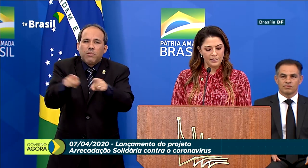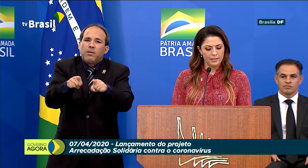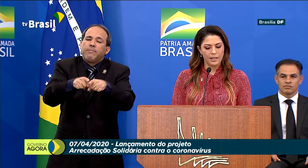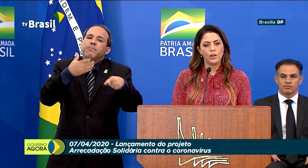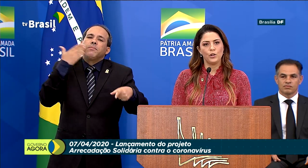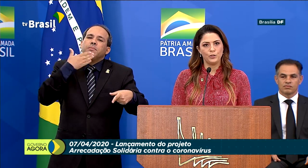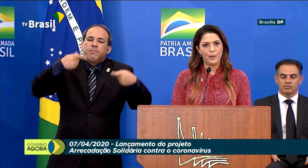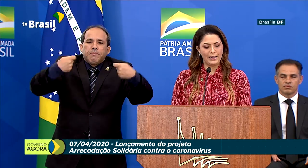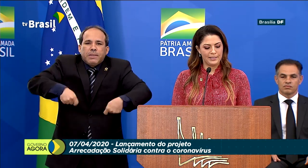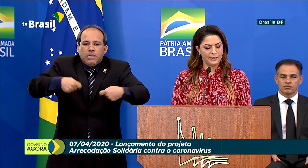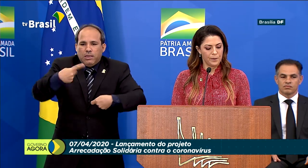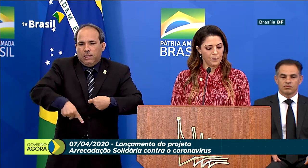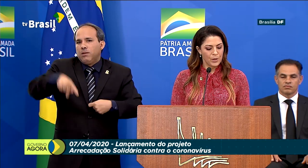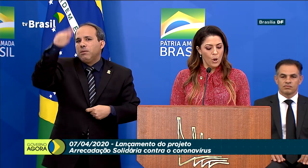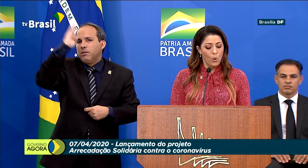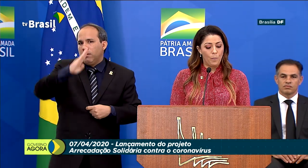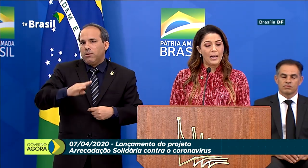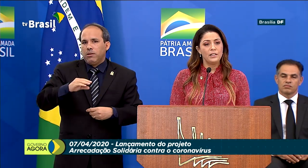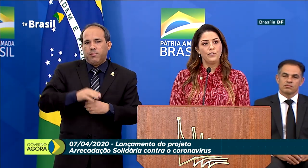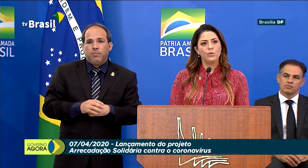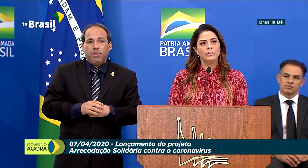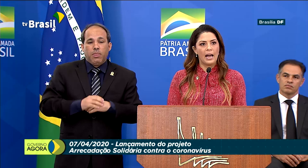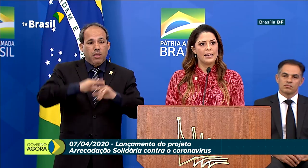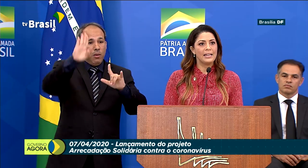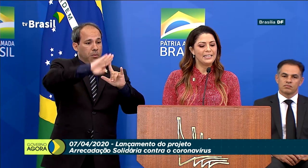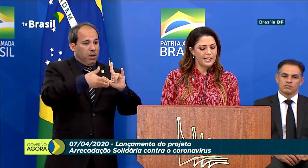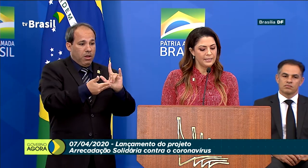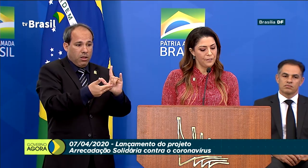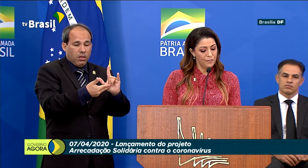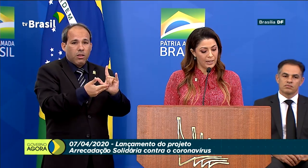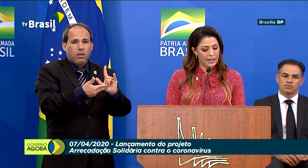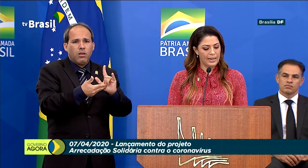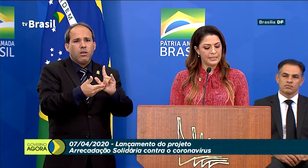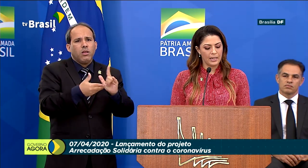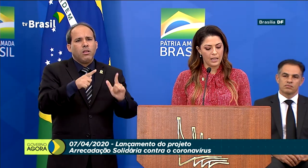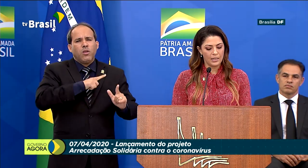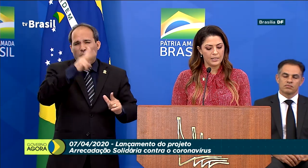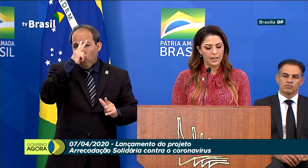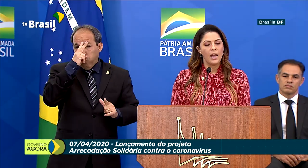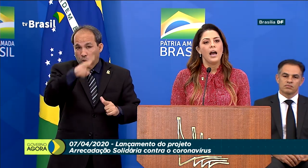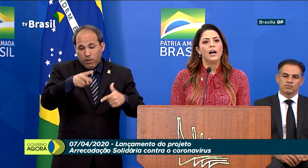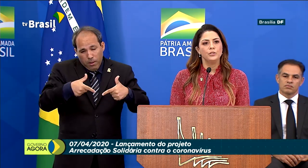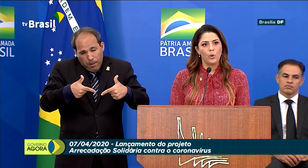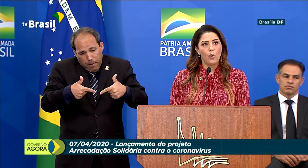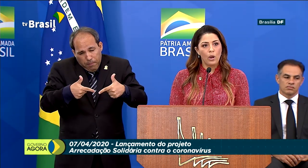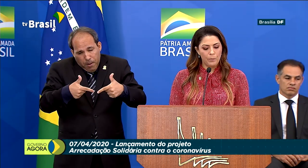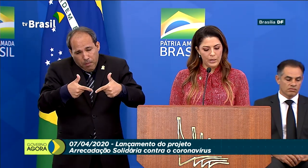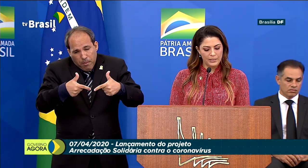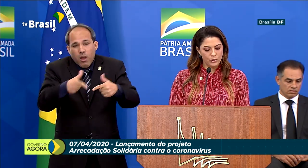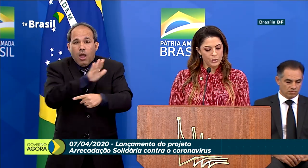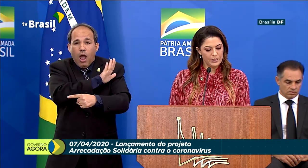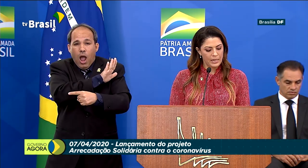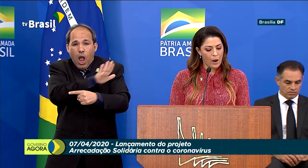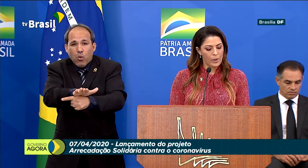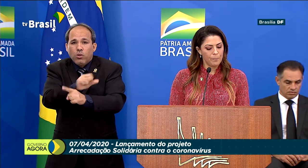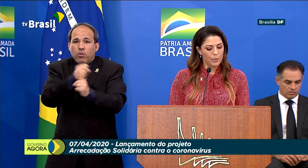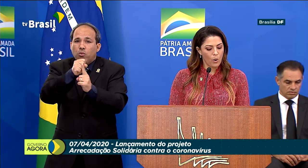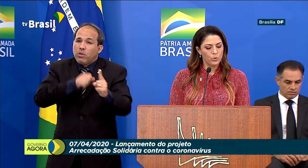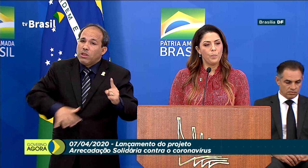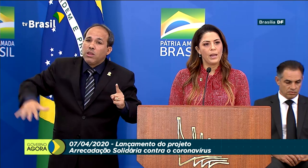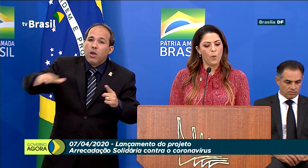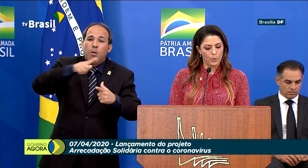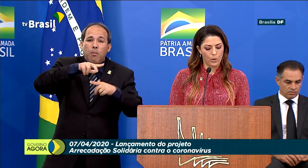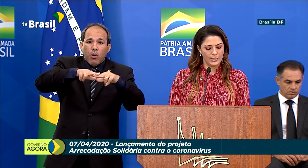necessitadas em nosso país. O Pátria Voluntária intensifica nessa crise a sua colaboração social